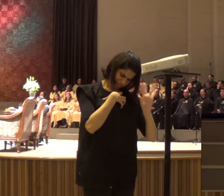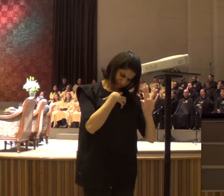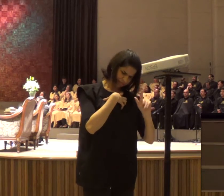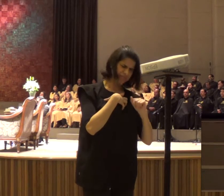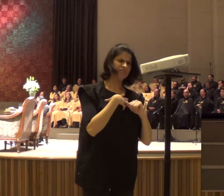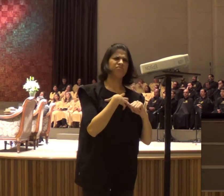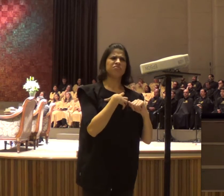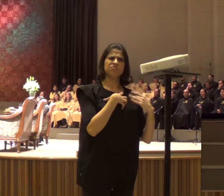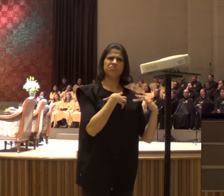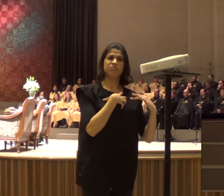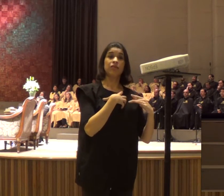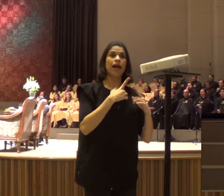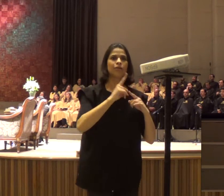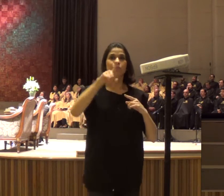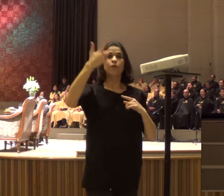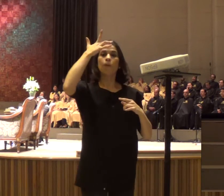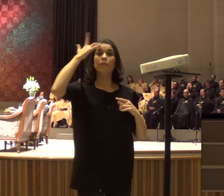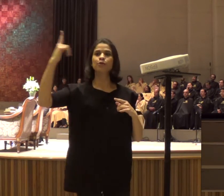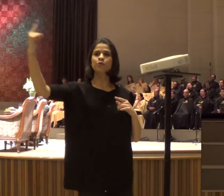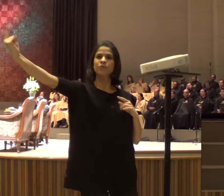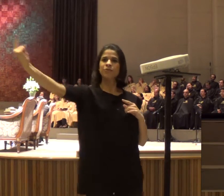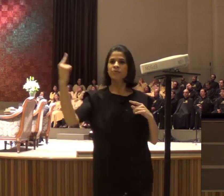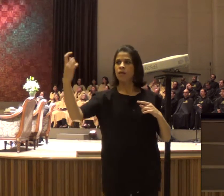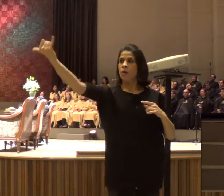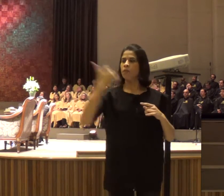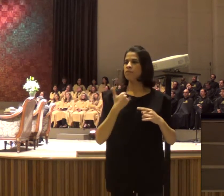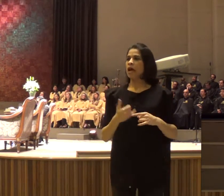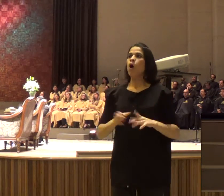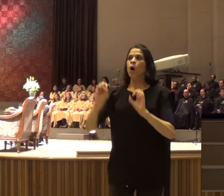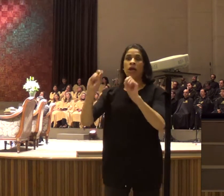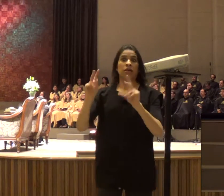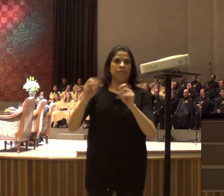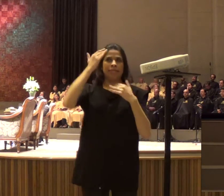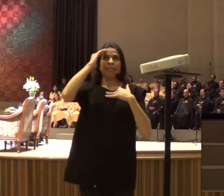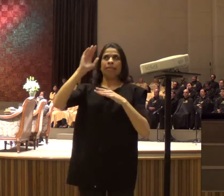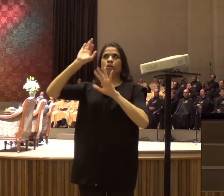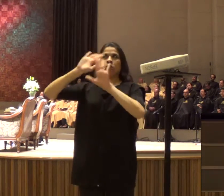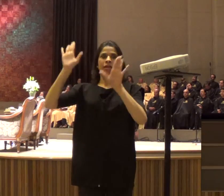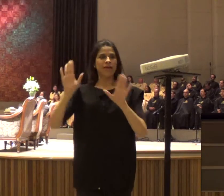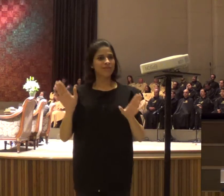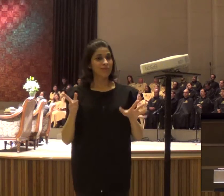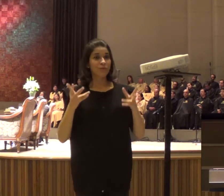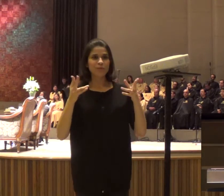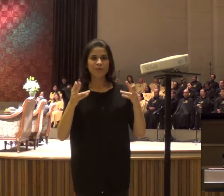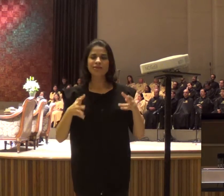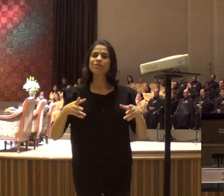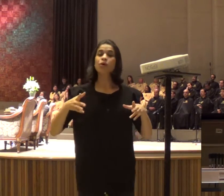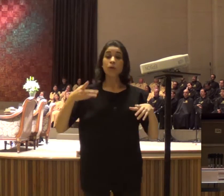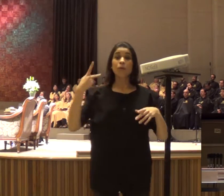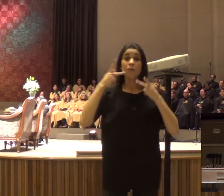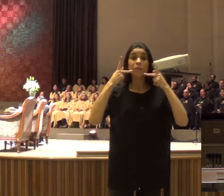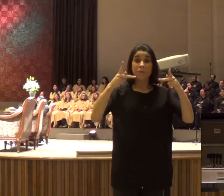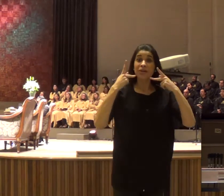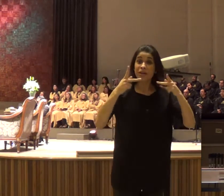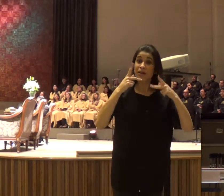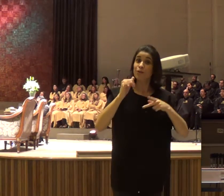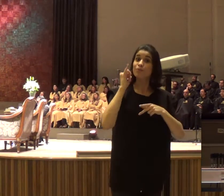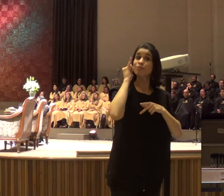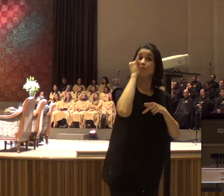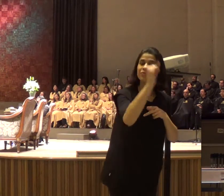Deus usa uma pessoa, você vem em um culto, e o Espírito Santo de Deus, usa o pregador, e como eu falei, quem sabe, uma frase, uma palavra,